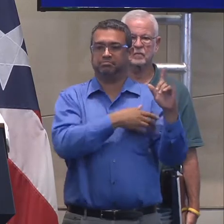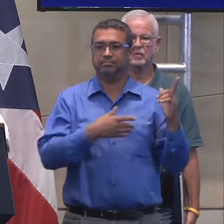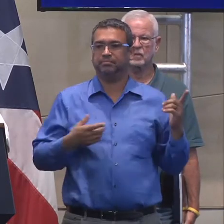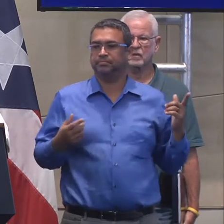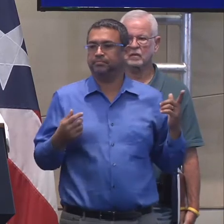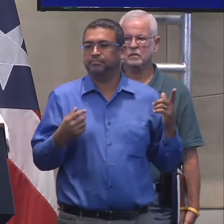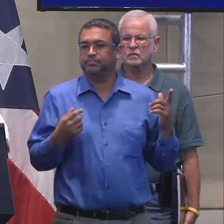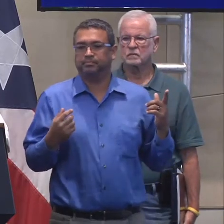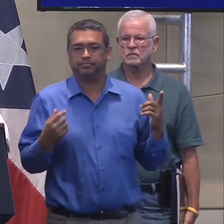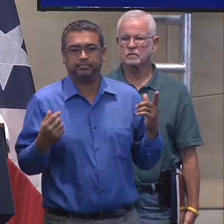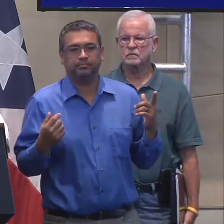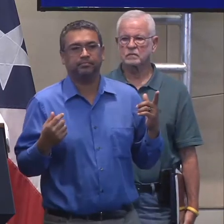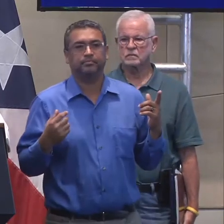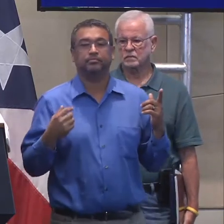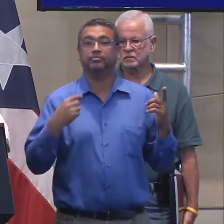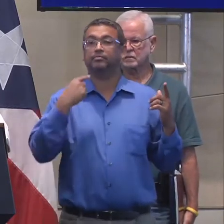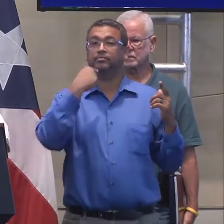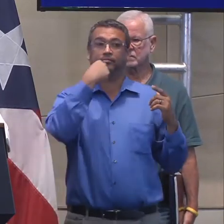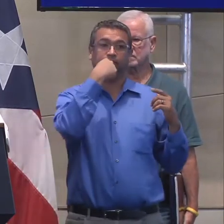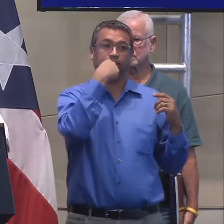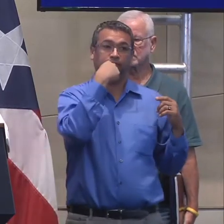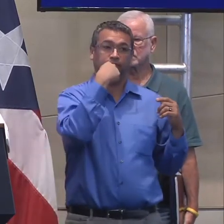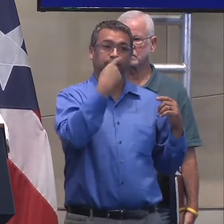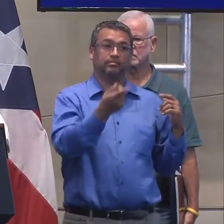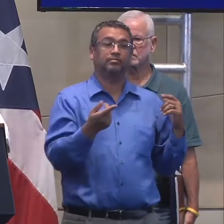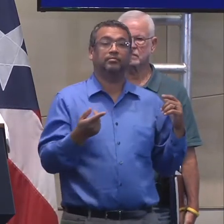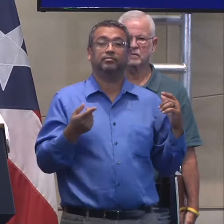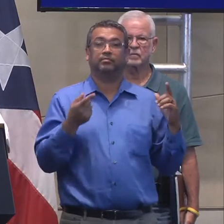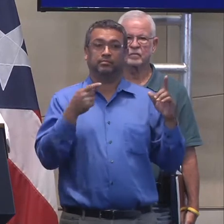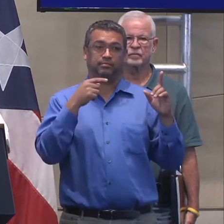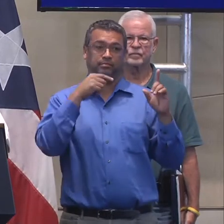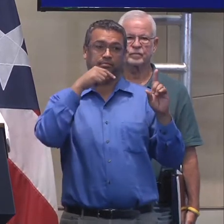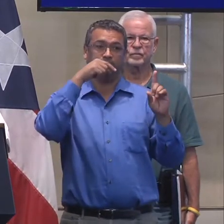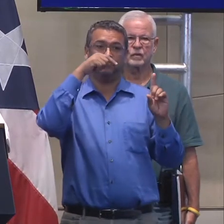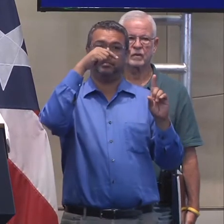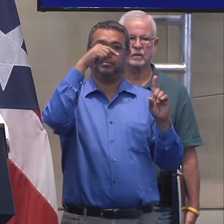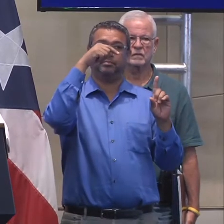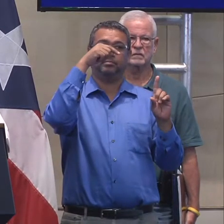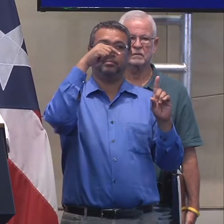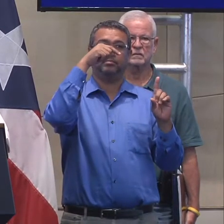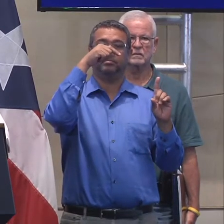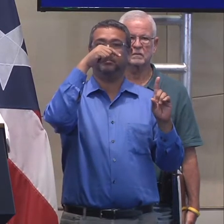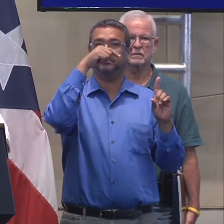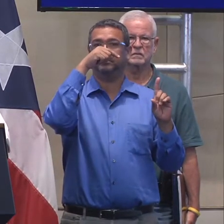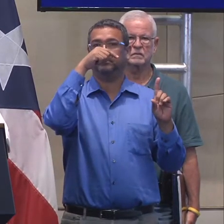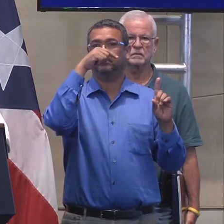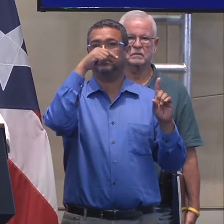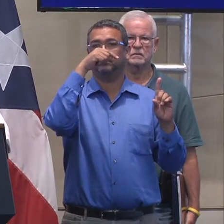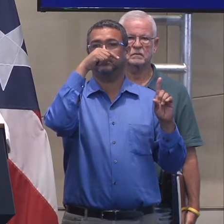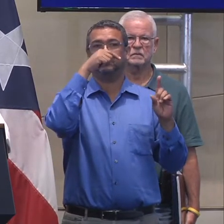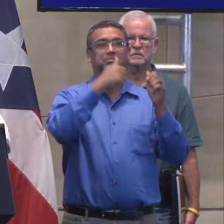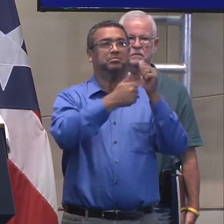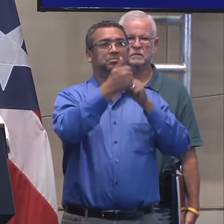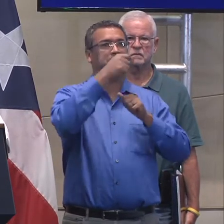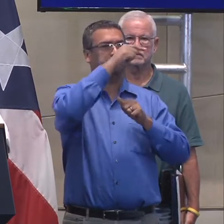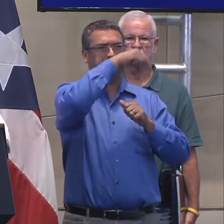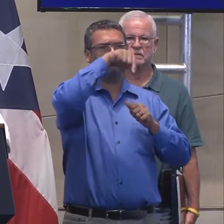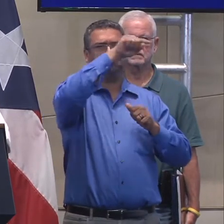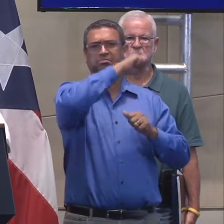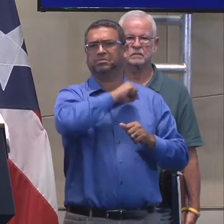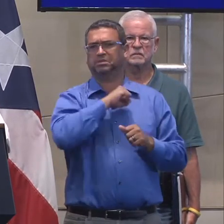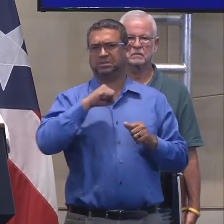reiterado que aquí ha habido un apoyo verbal de prácticamente la mayoría del Senado,